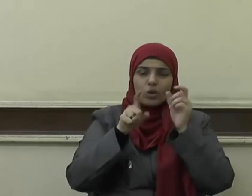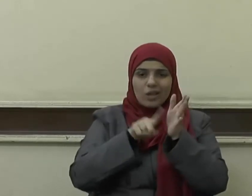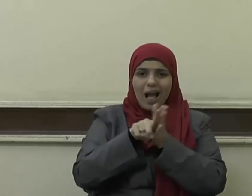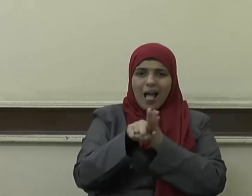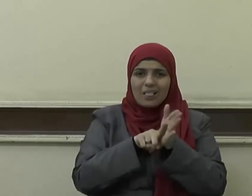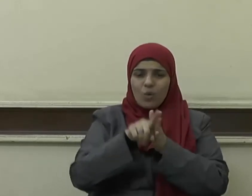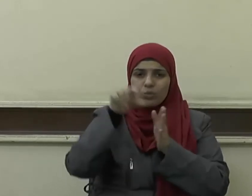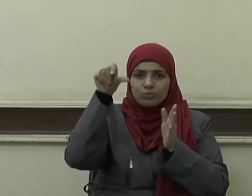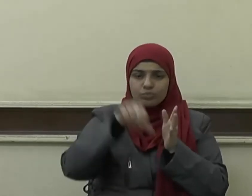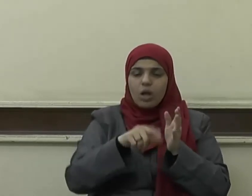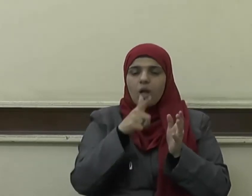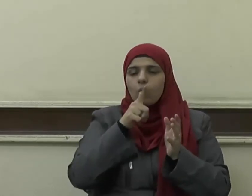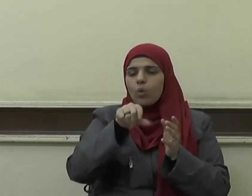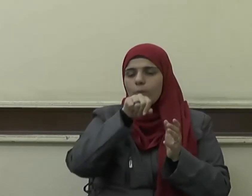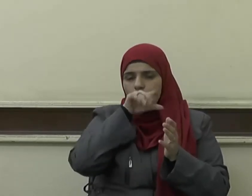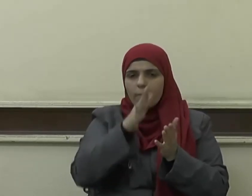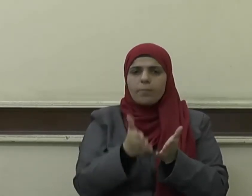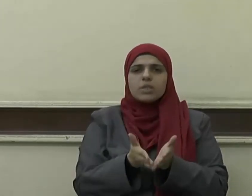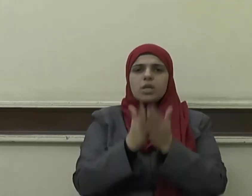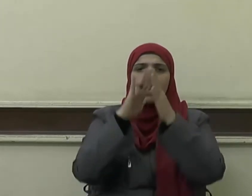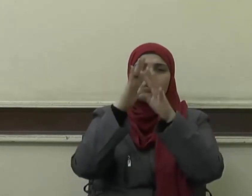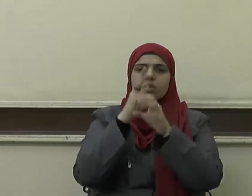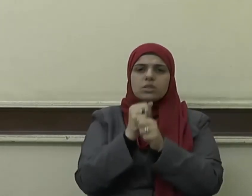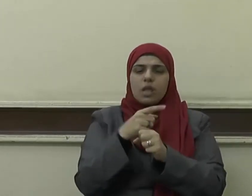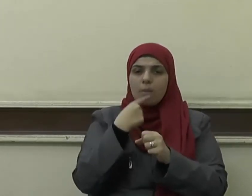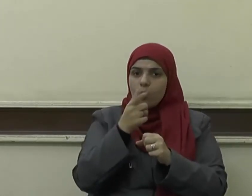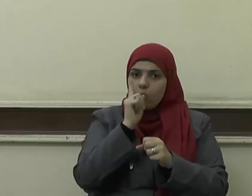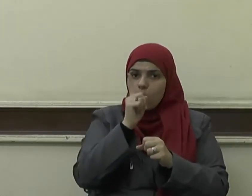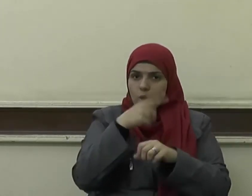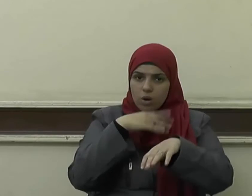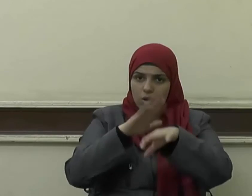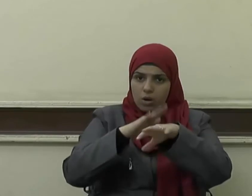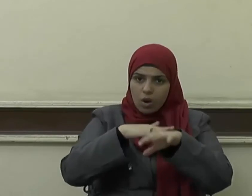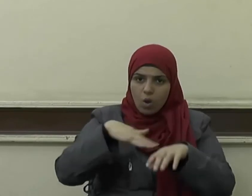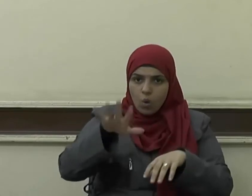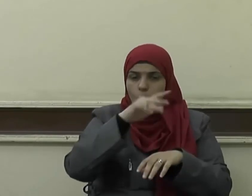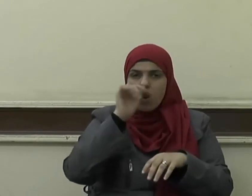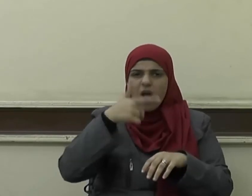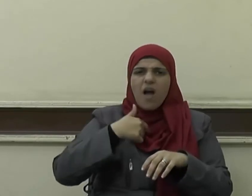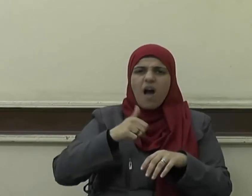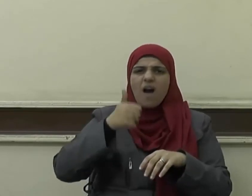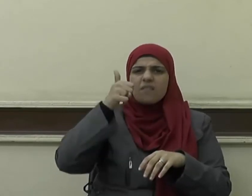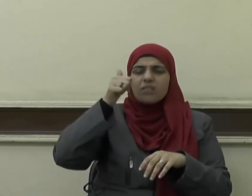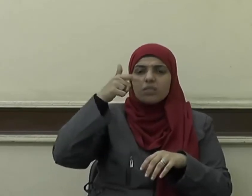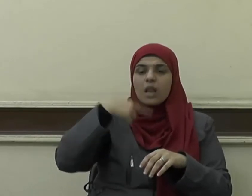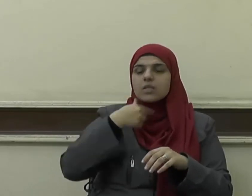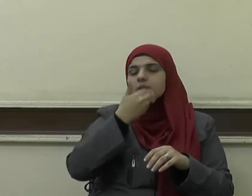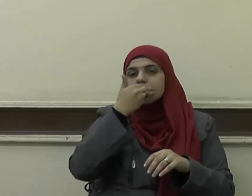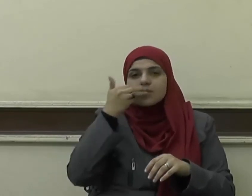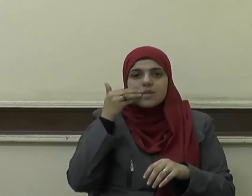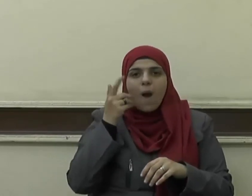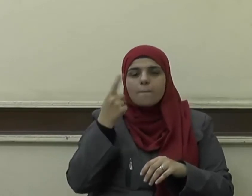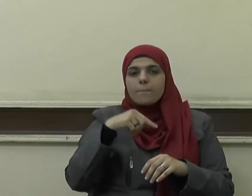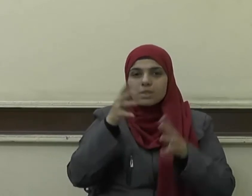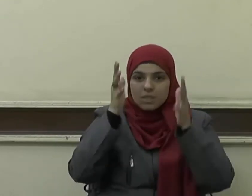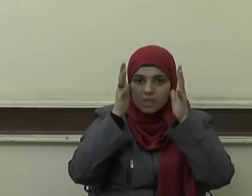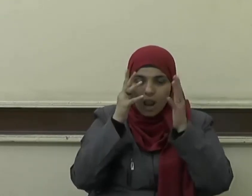عدوان يقول صلى الله عليه وسلم ألا أخبركم بأفضل من درجة الصيام والصلاة